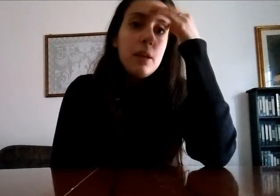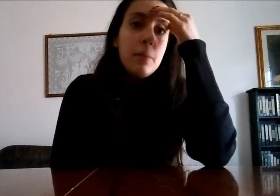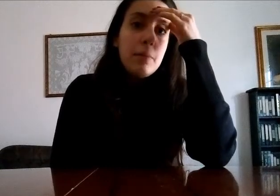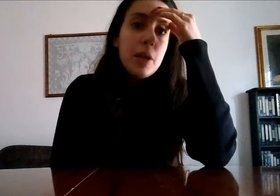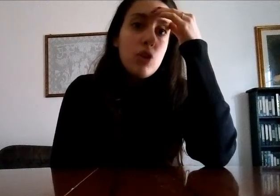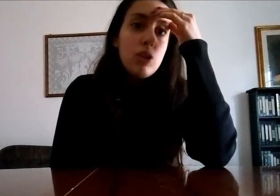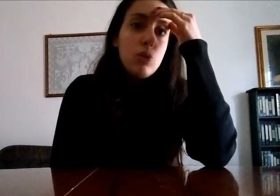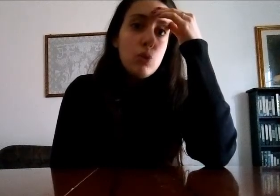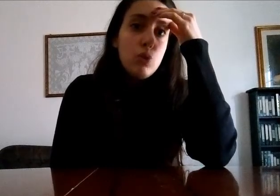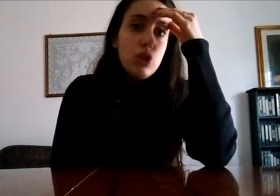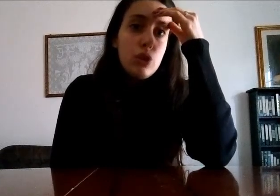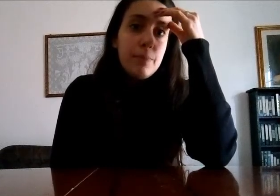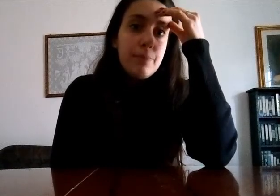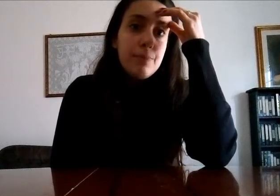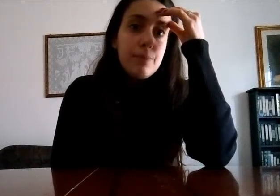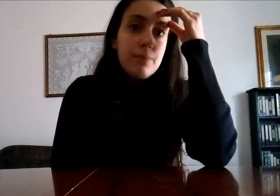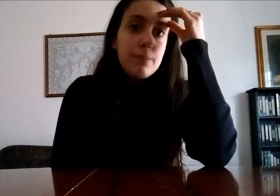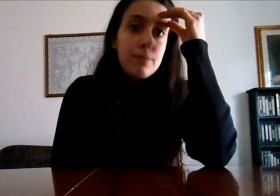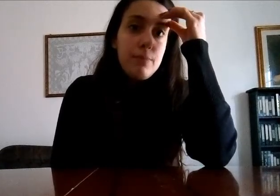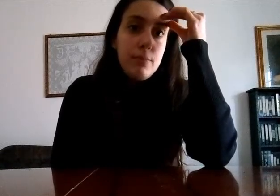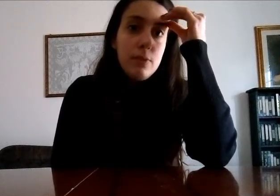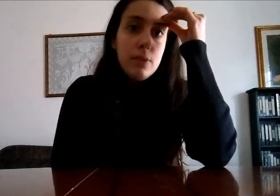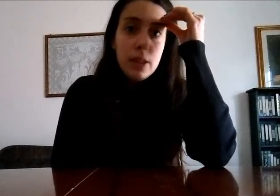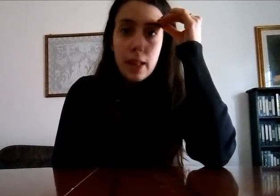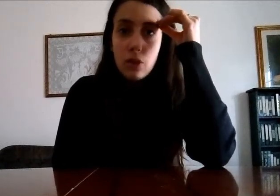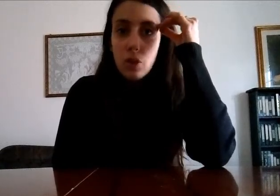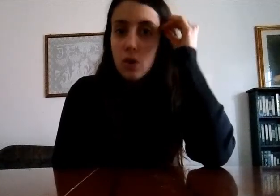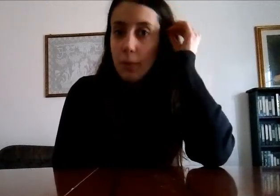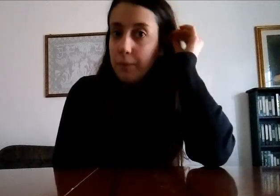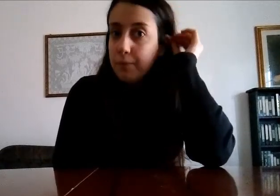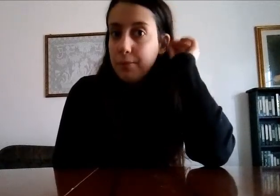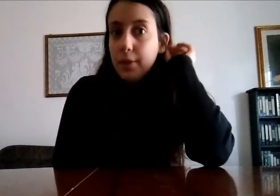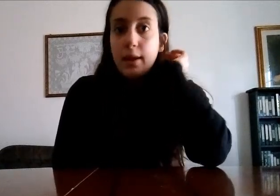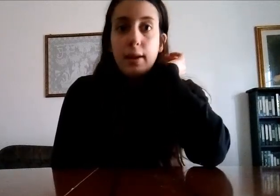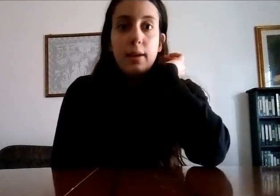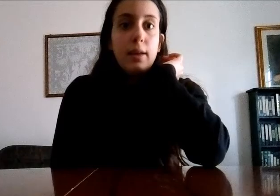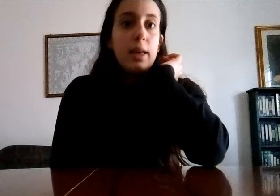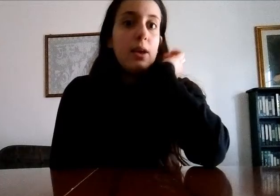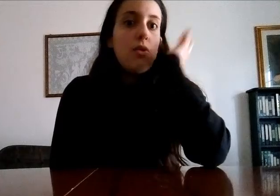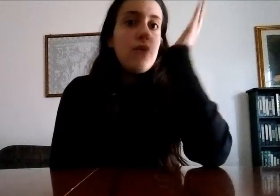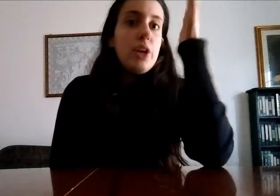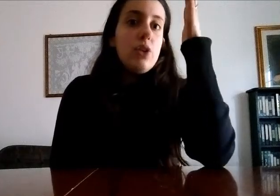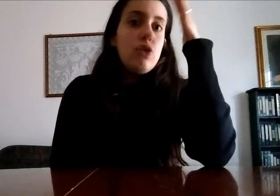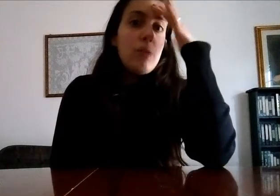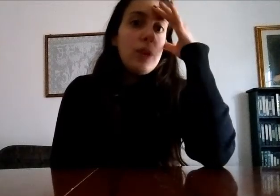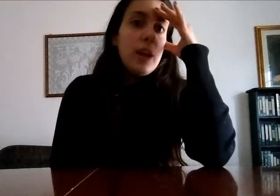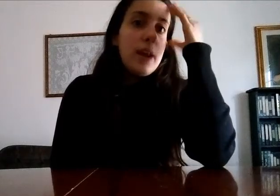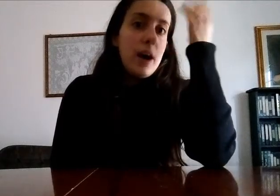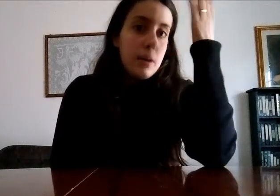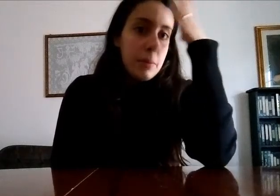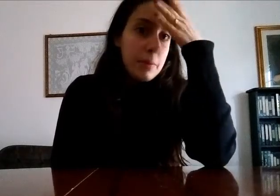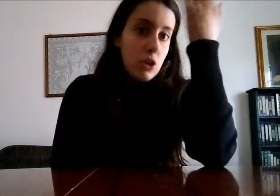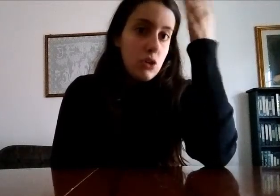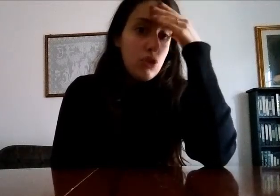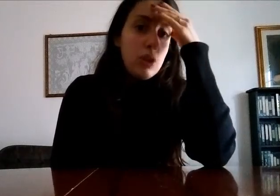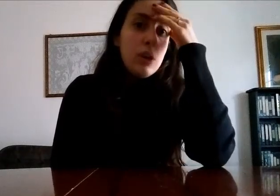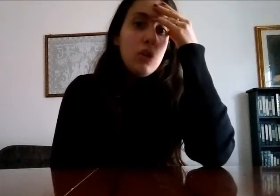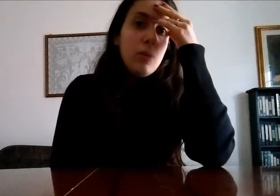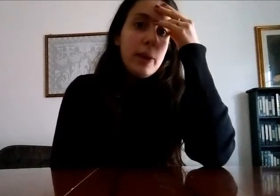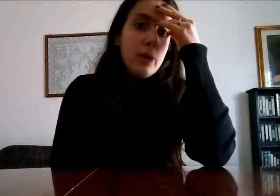per oggi è tutto intendo che ho finito diciamo di allenarmi per oggi domani